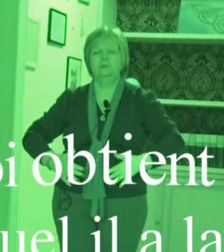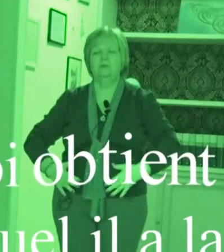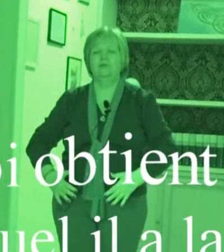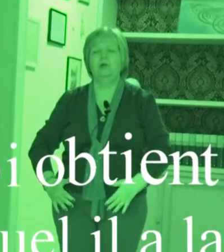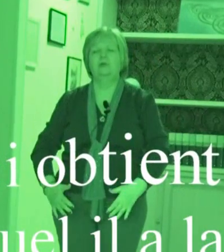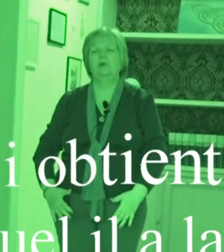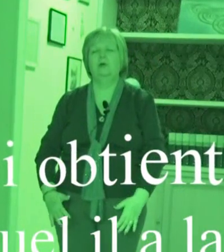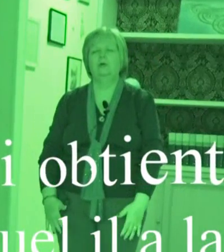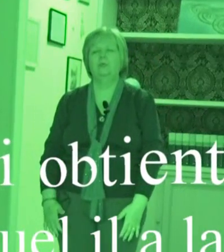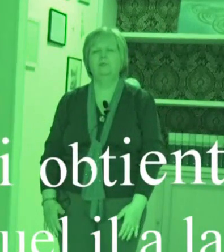sfiorando il corpo.